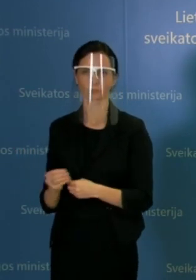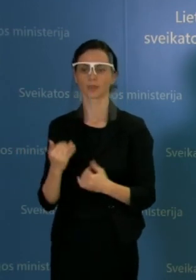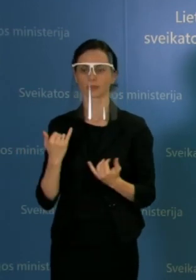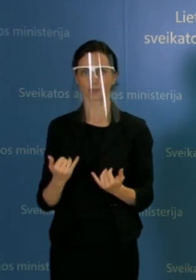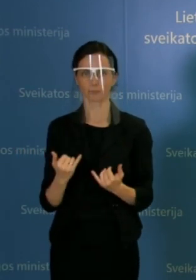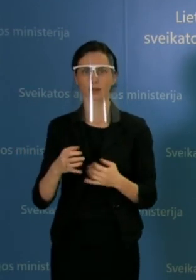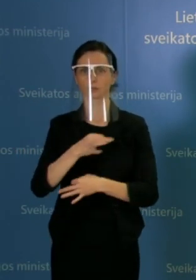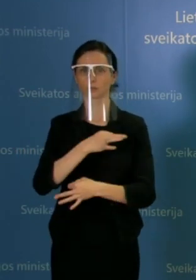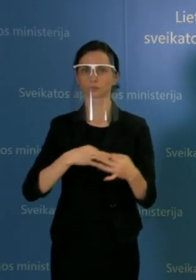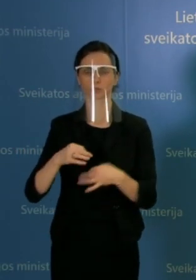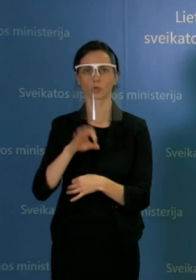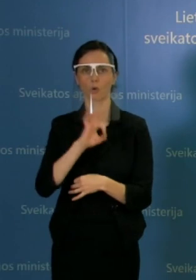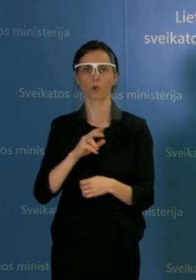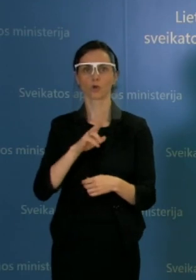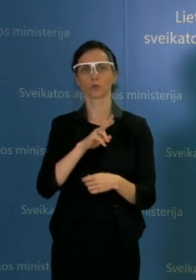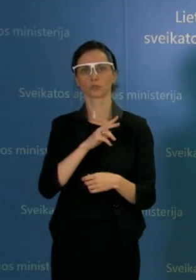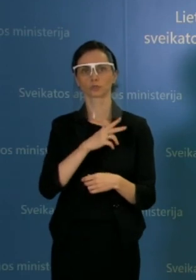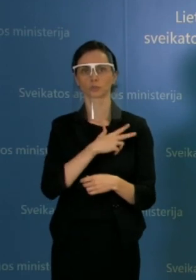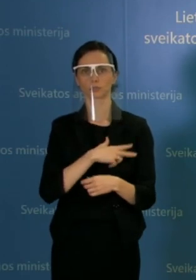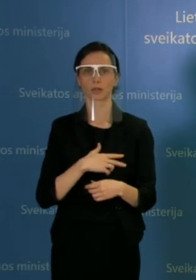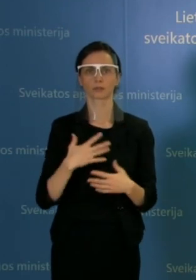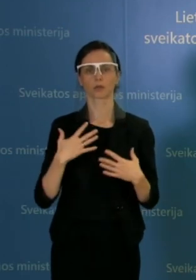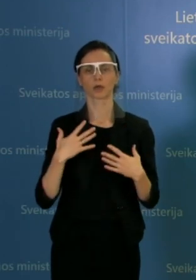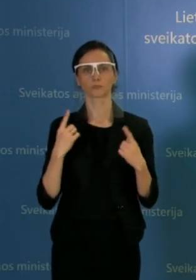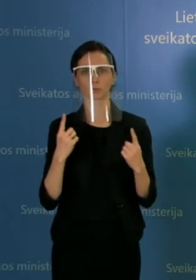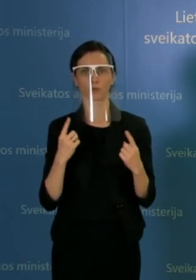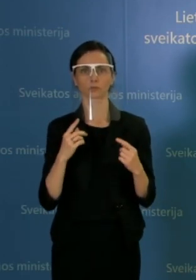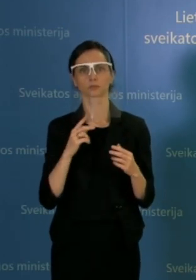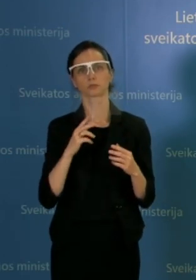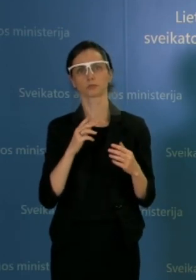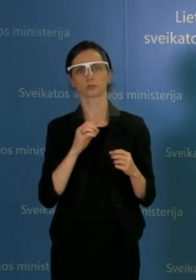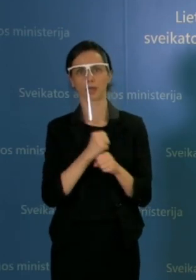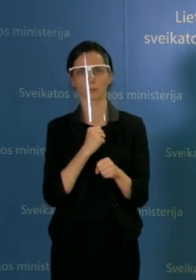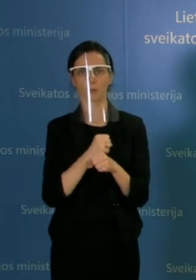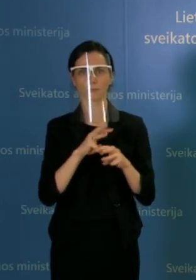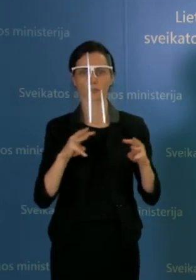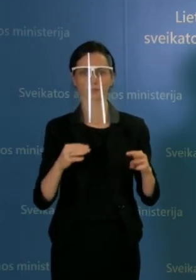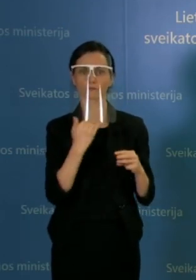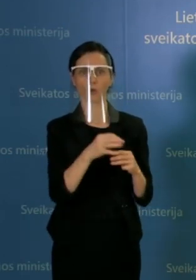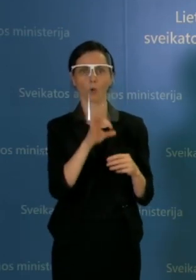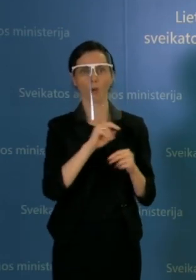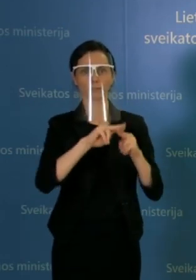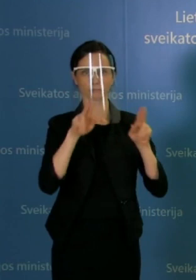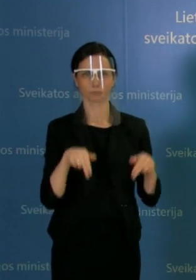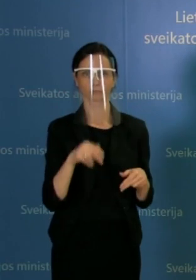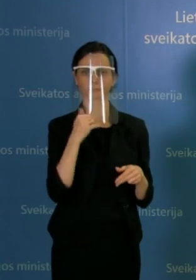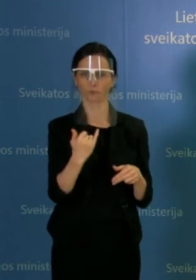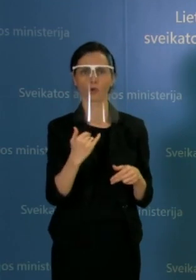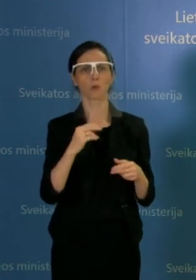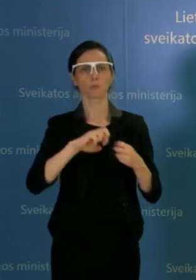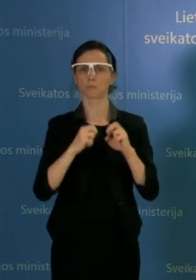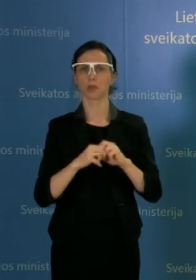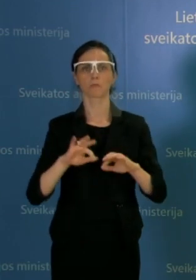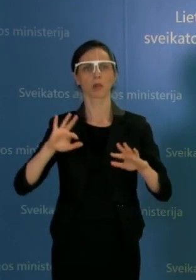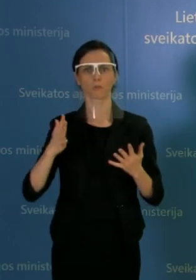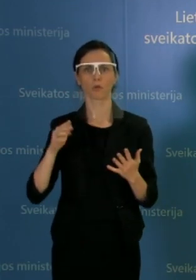apsaugos ir Darbo ministerija dėl nedarbingumo išrašymų. Tam tikra problema yra iškėlę šeimos gydytojai,